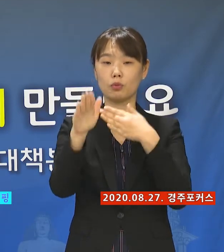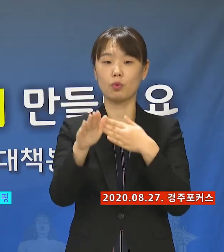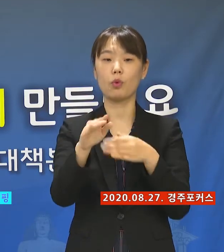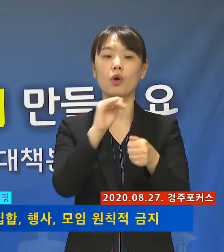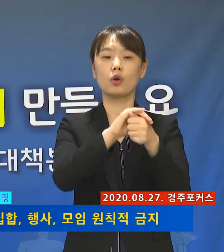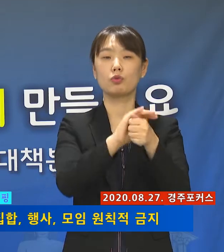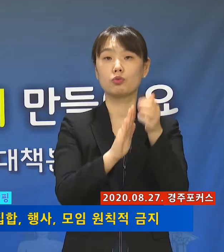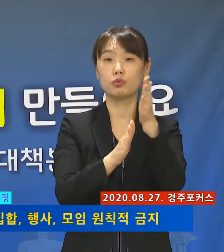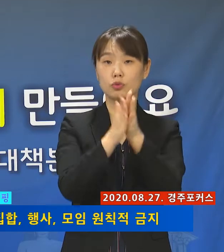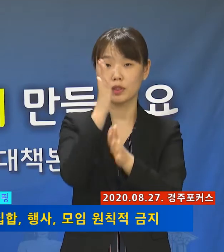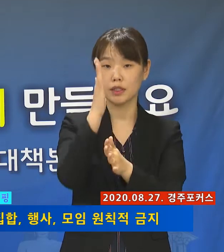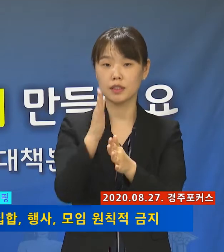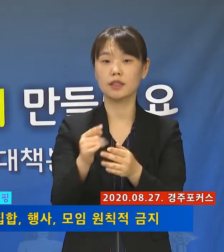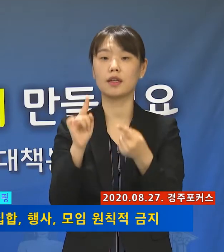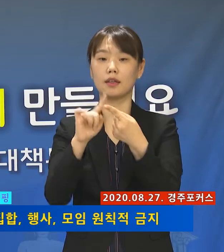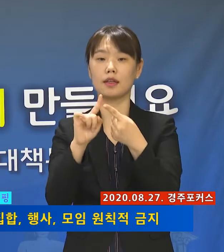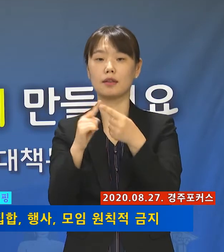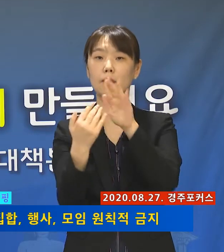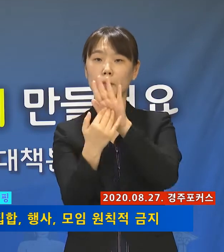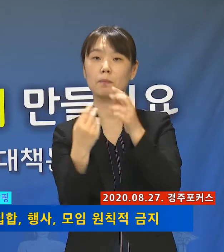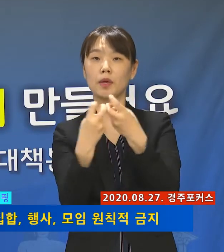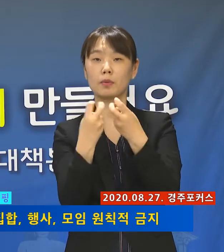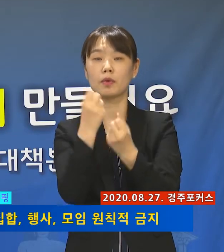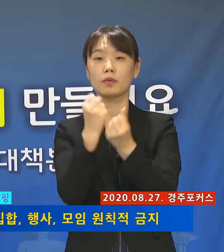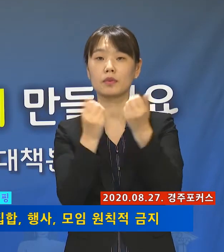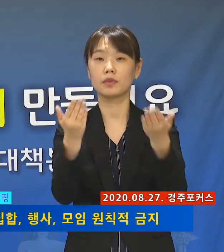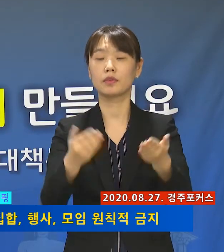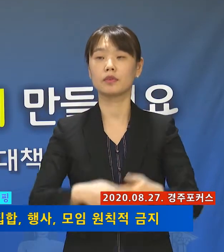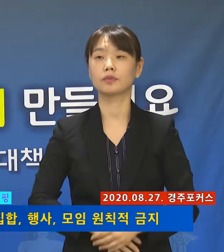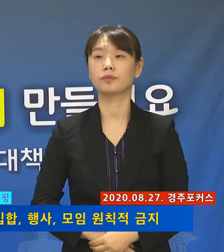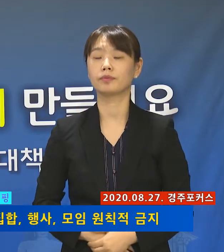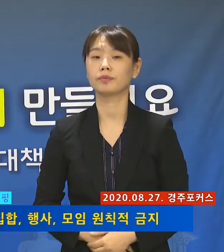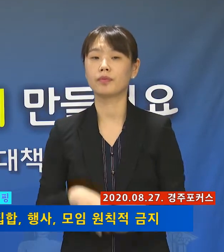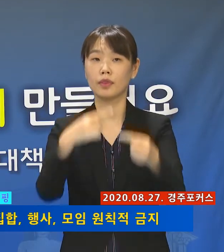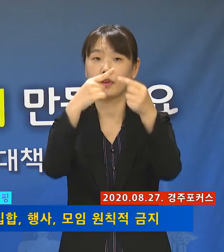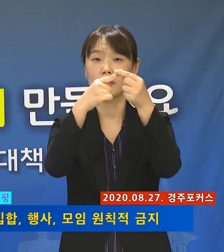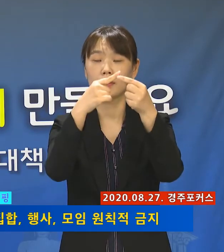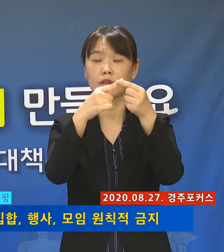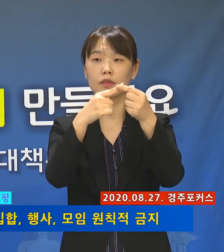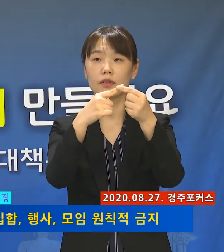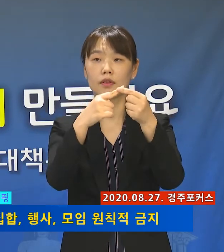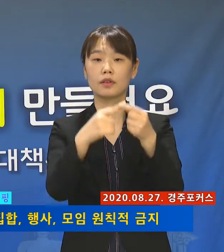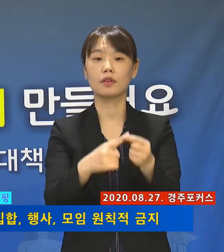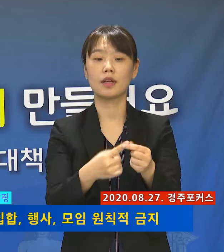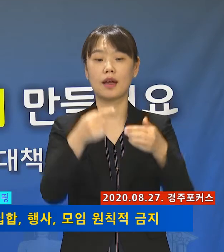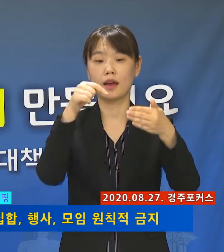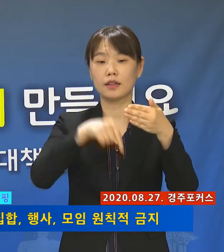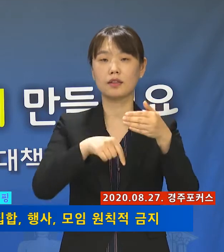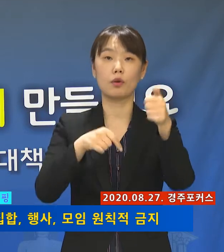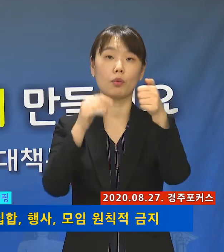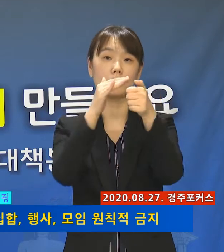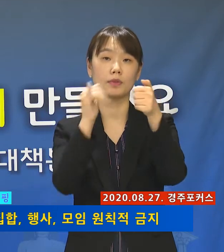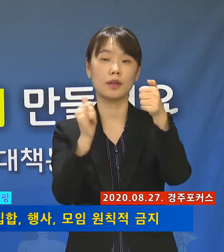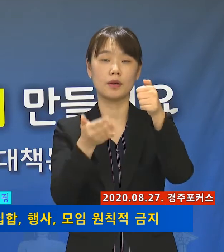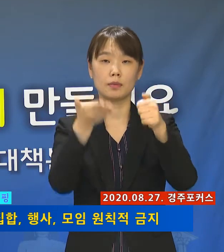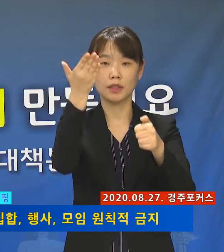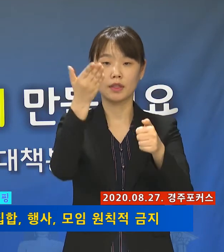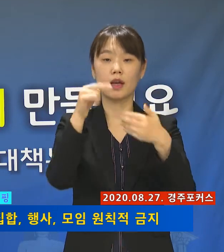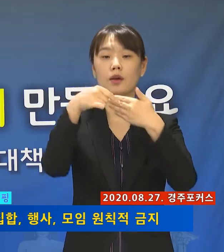우리시의 주요 조치사항을 말씀드리겠습니다. 첫째, 실내에서는 50인 이상,